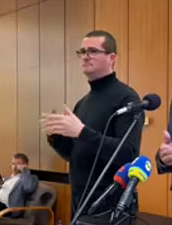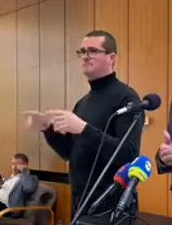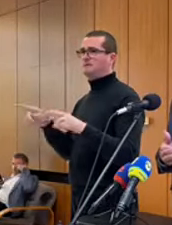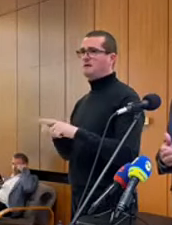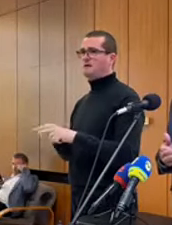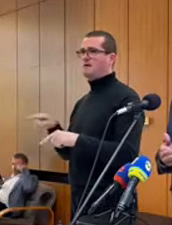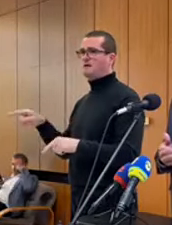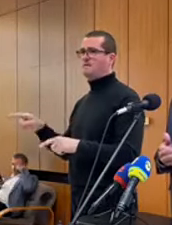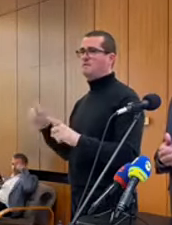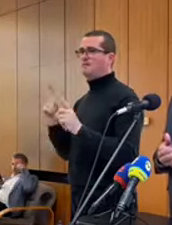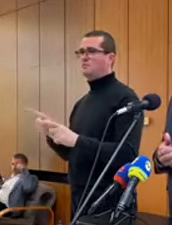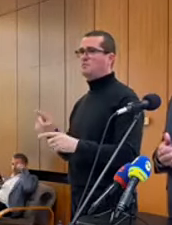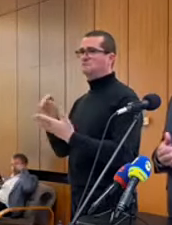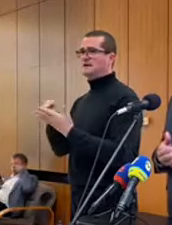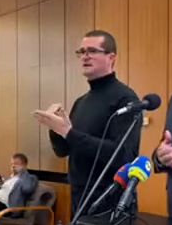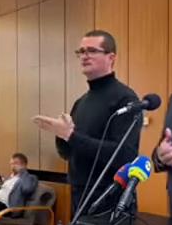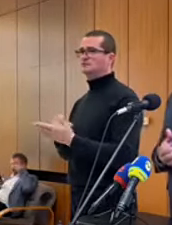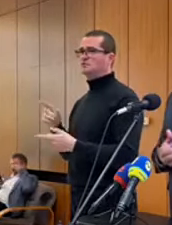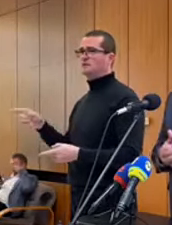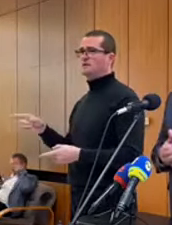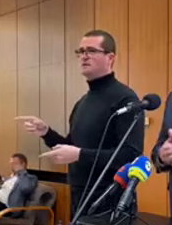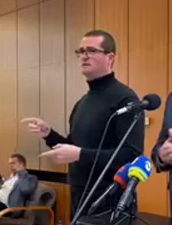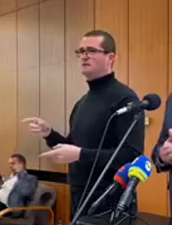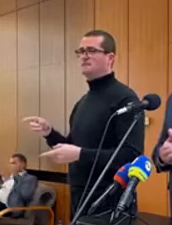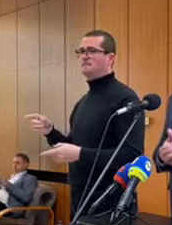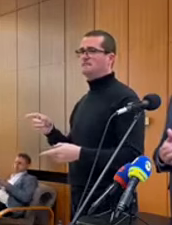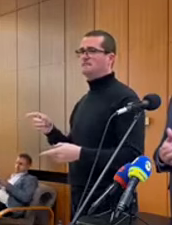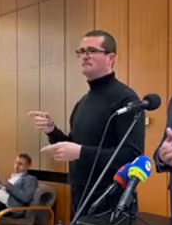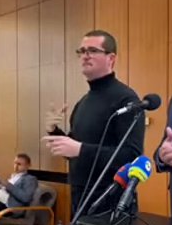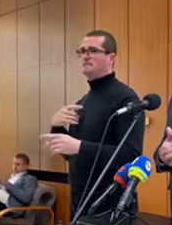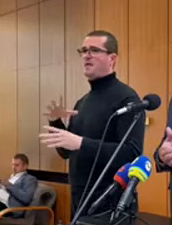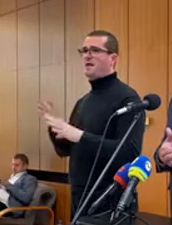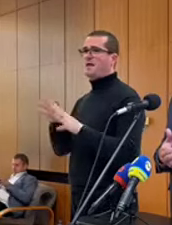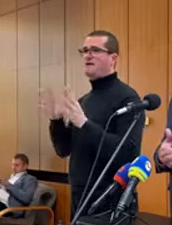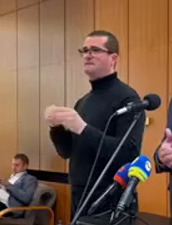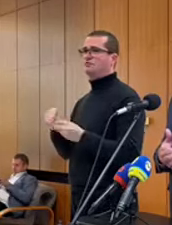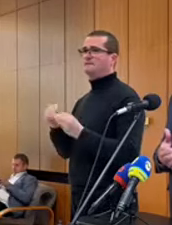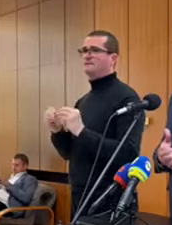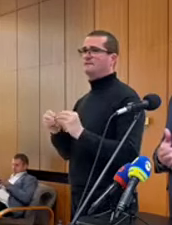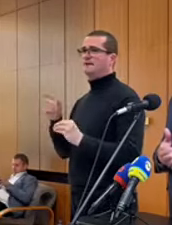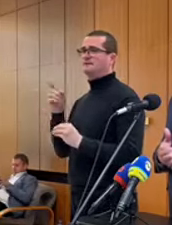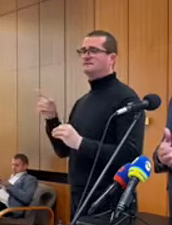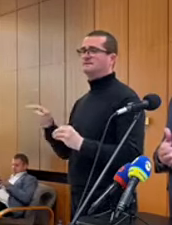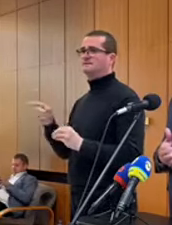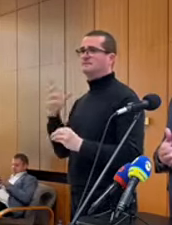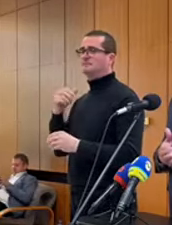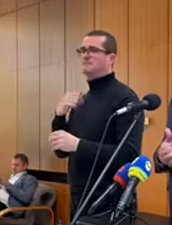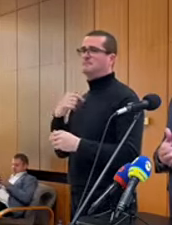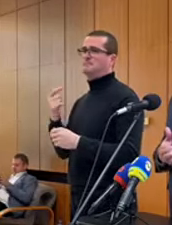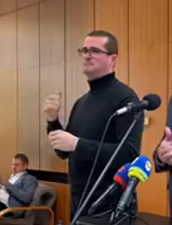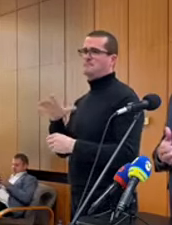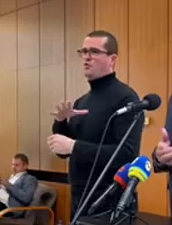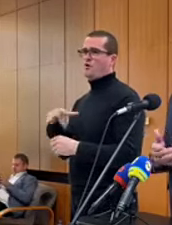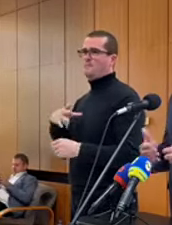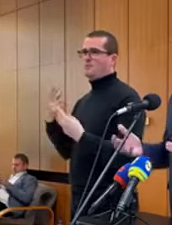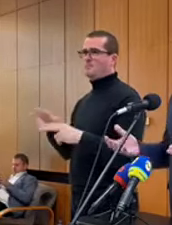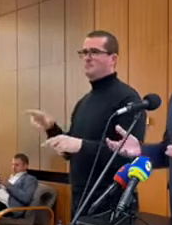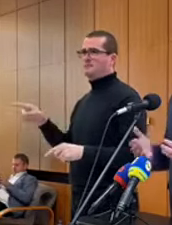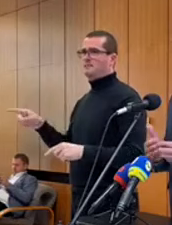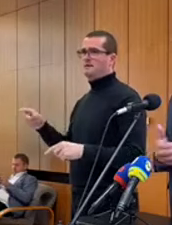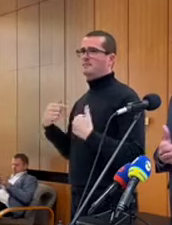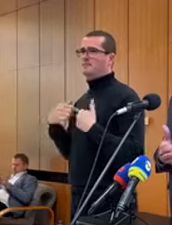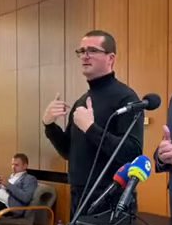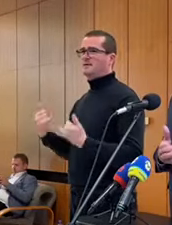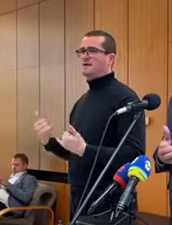rovnaké, musia byť zaregistrovaní a všetky tie úkony s nimi budú robené ako v bežnom prípade. A